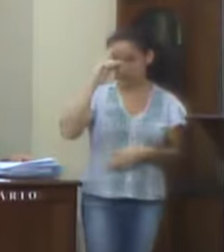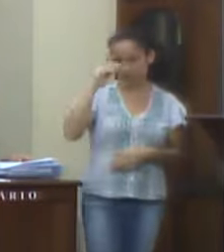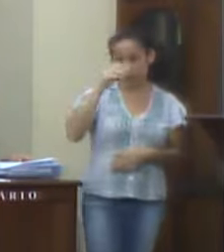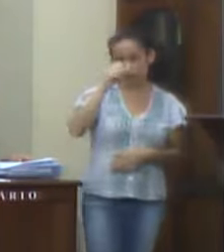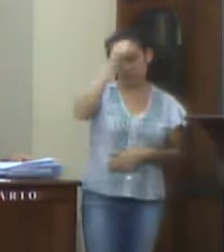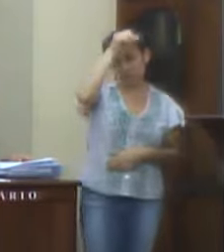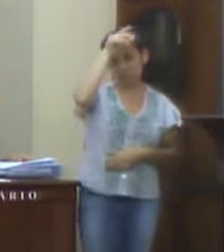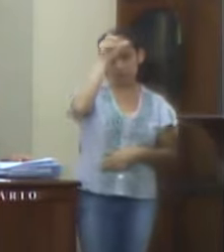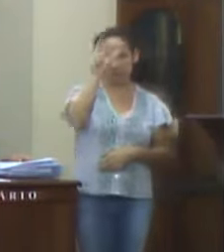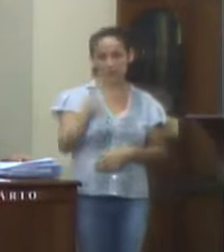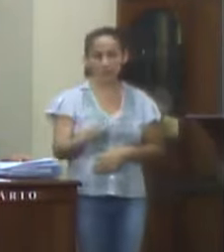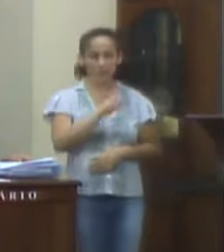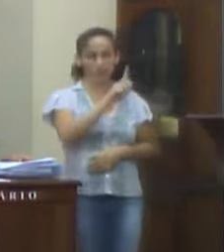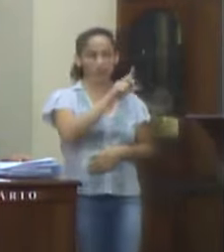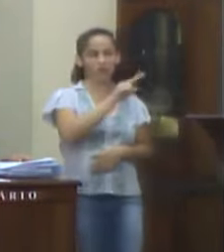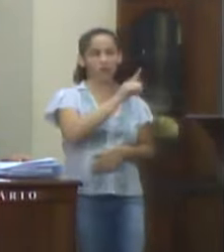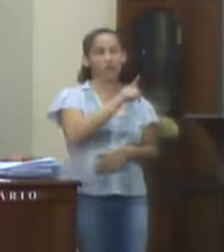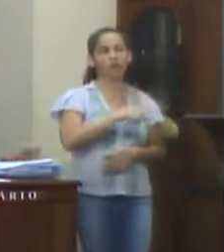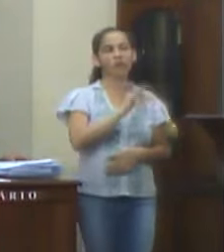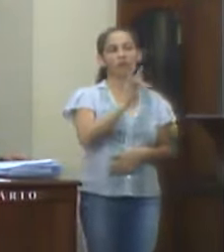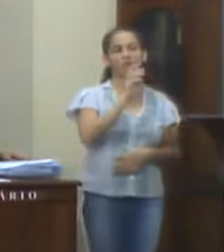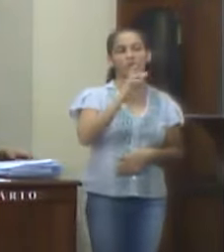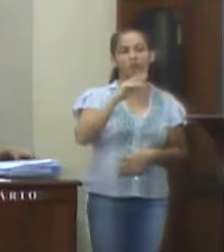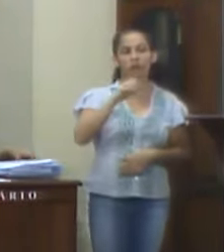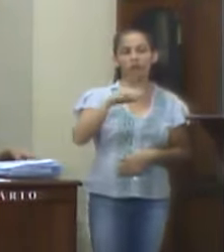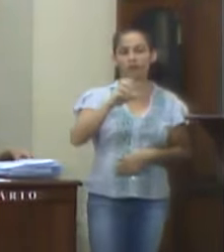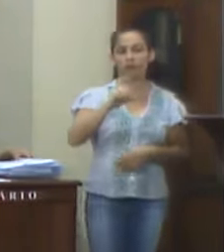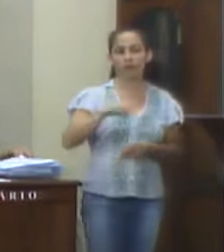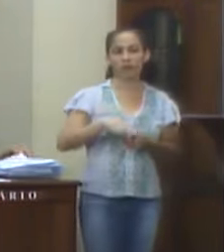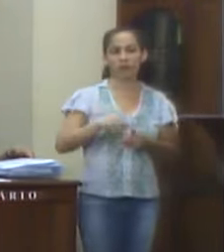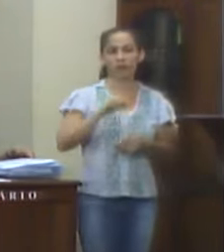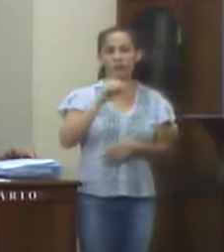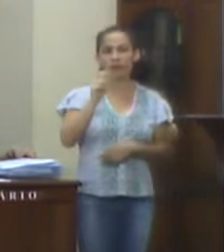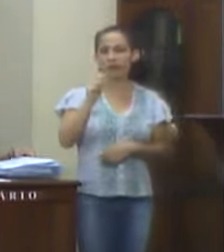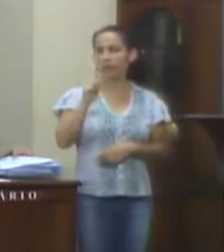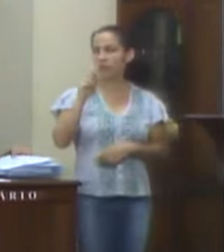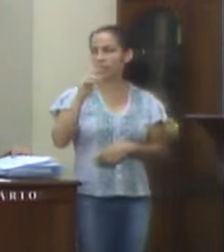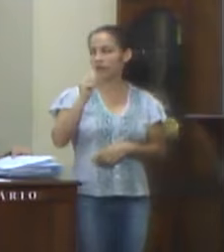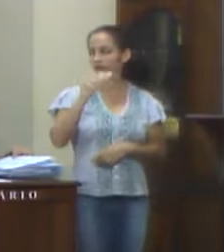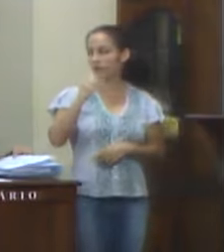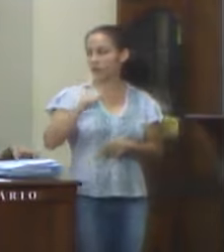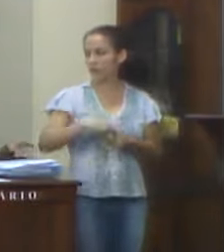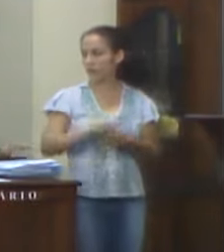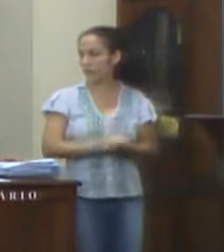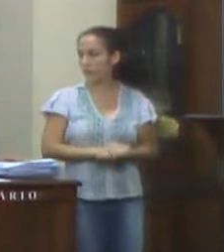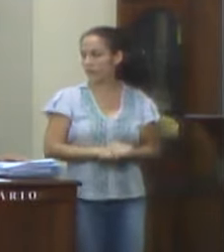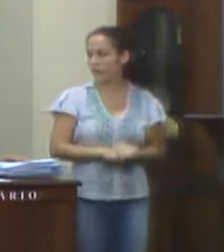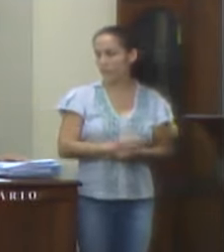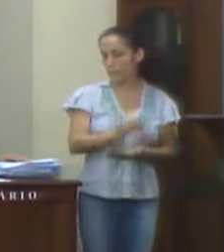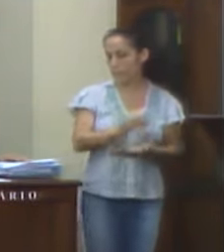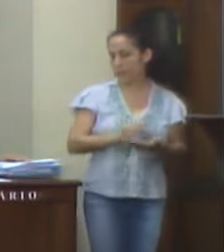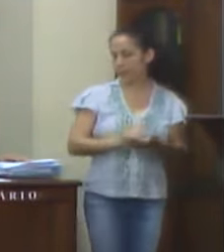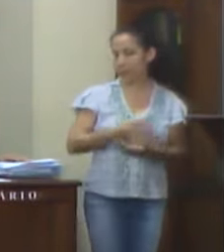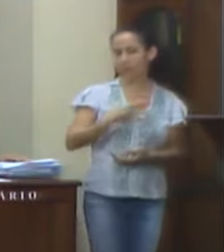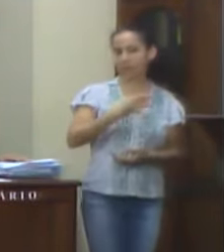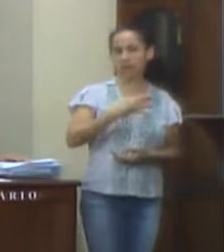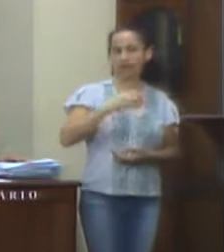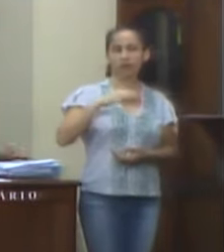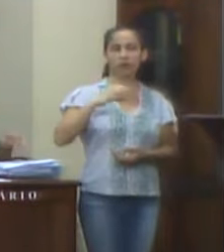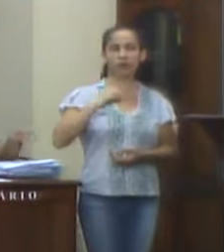Poder Executivo, o senhor Luiz Fernando Furtado da Graça. Processo do TCRJ, ofício nº 41